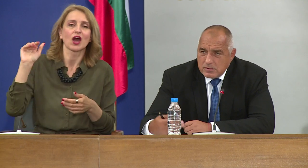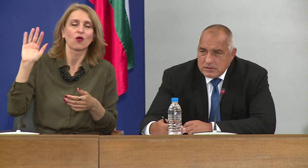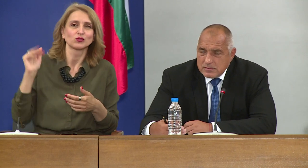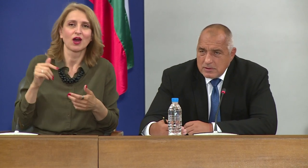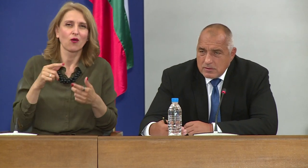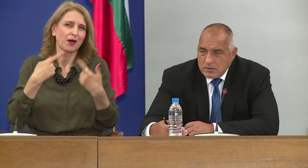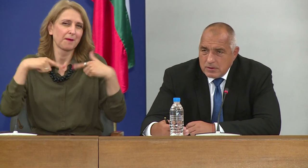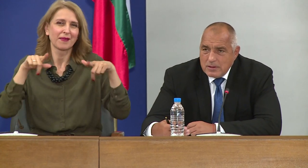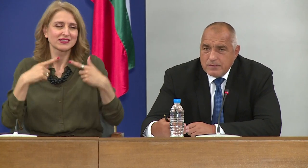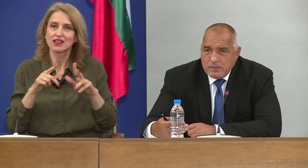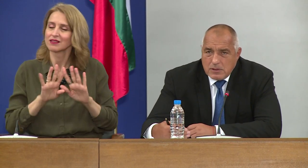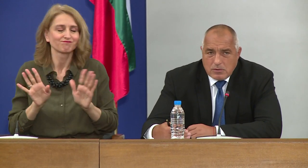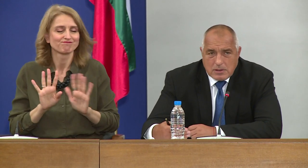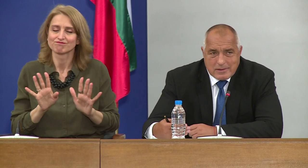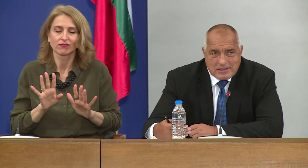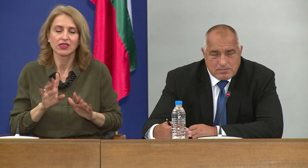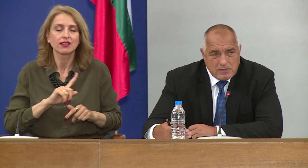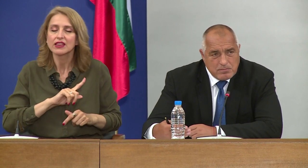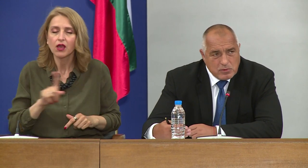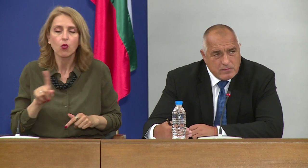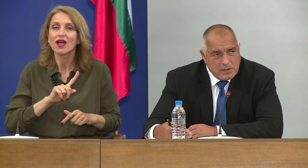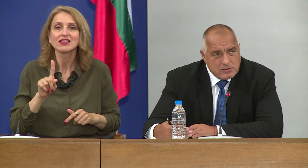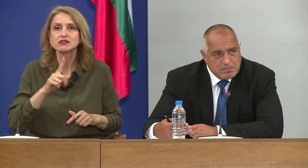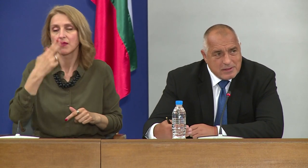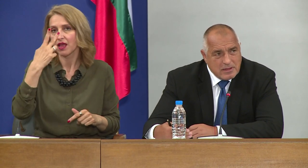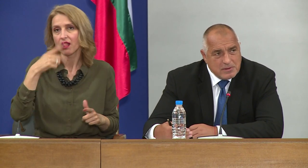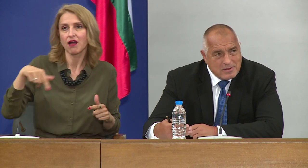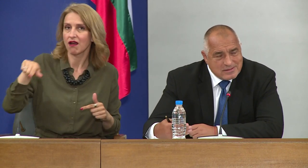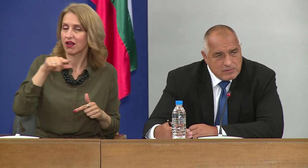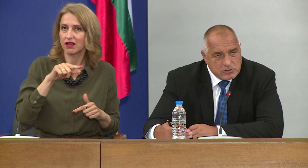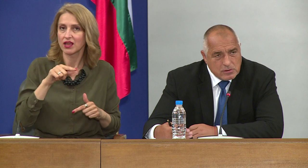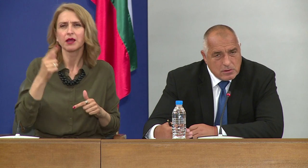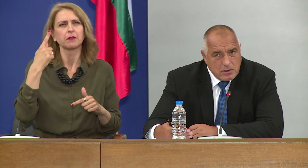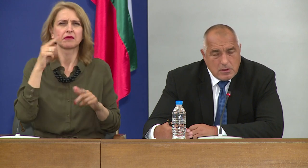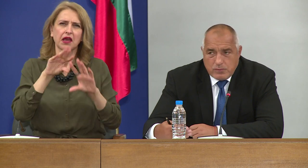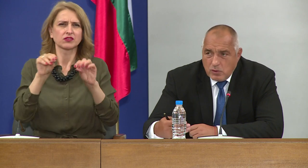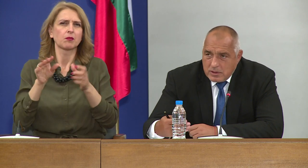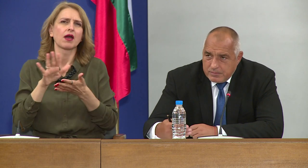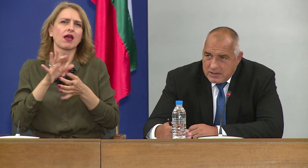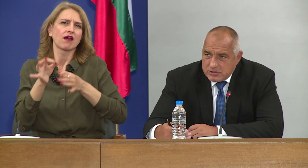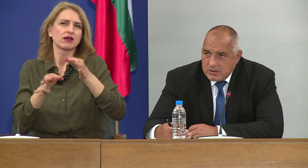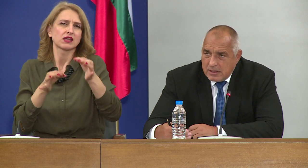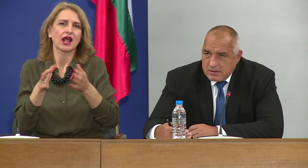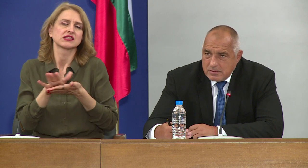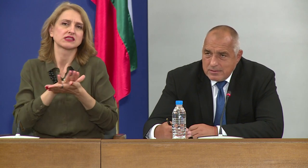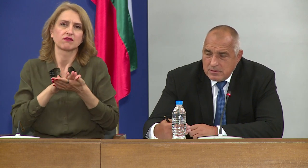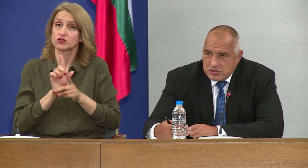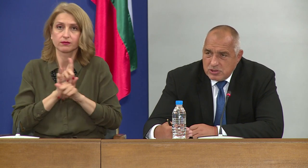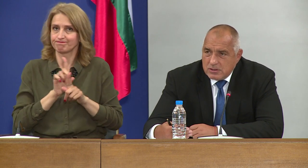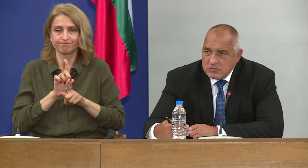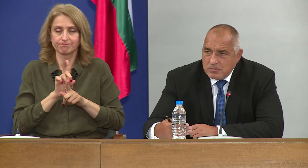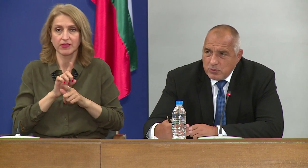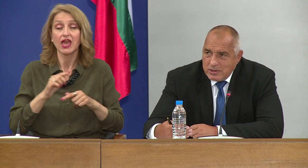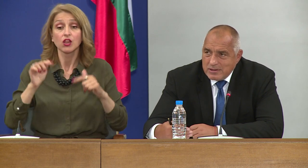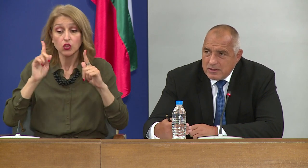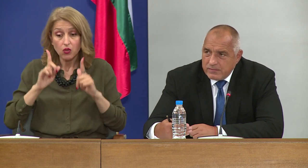както казват някои. Никога не сме ви подвели, че пандемията е свършила. Но към днешна дата не